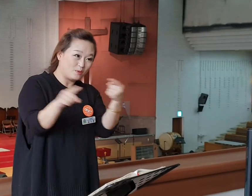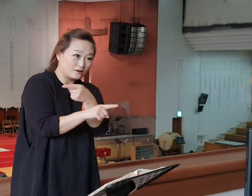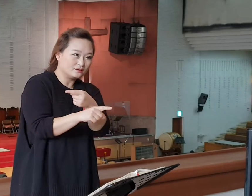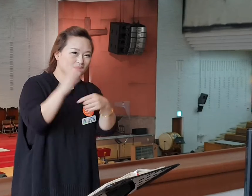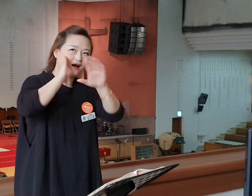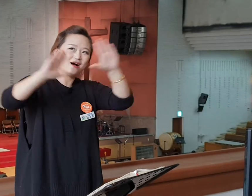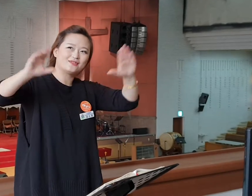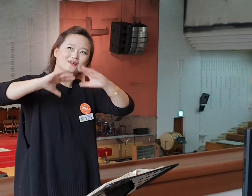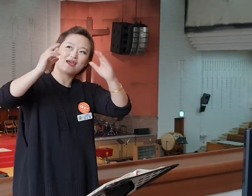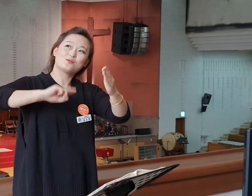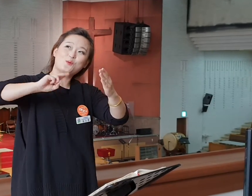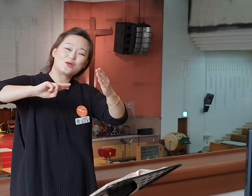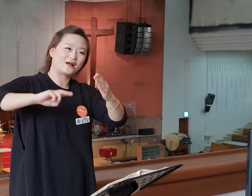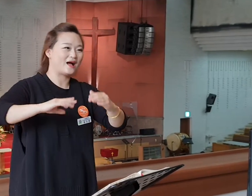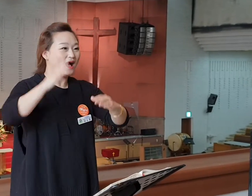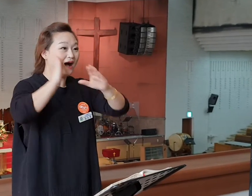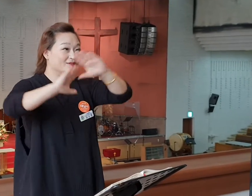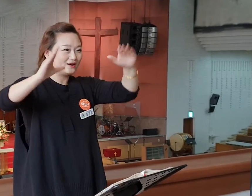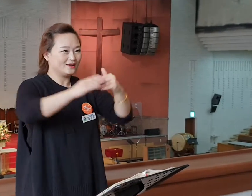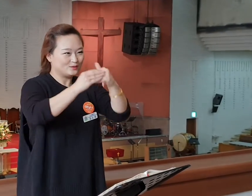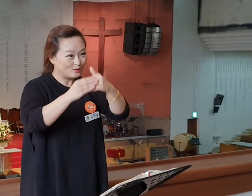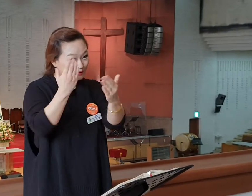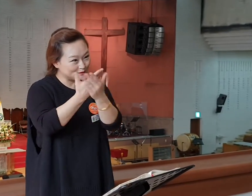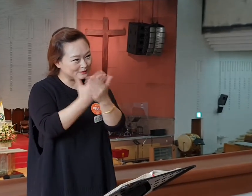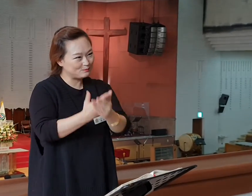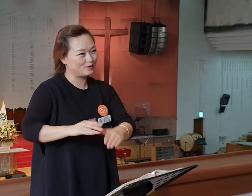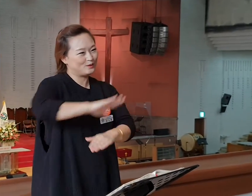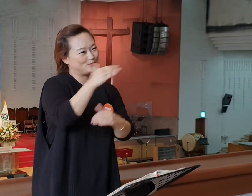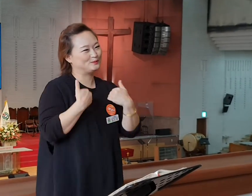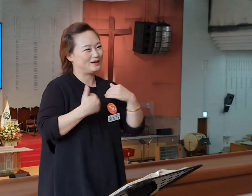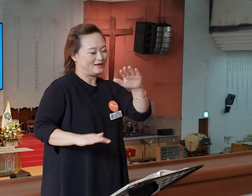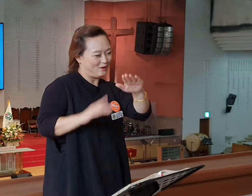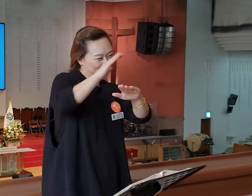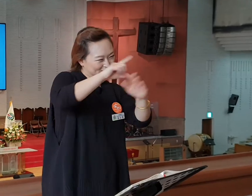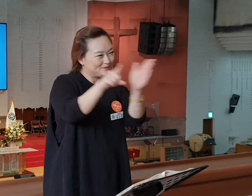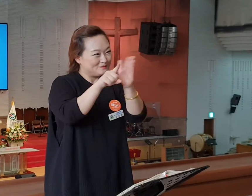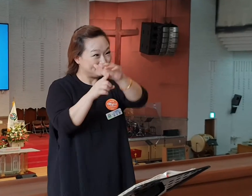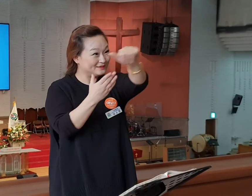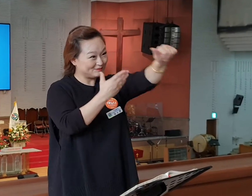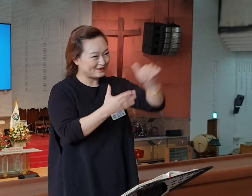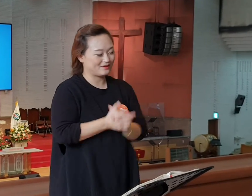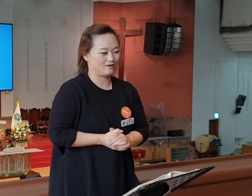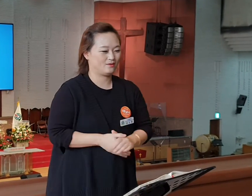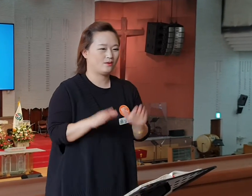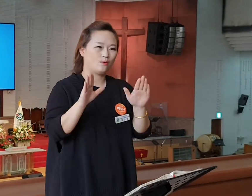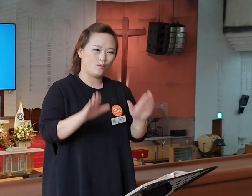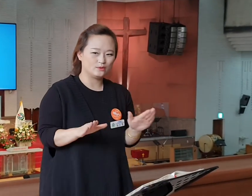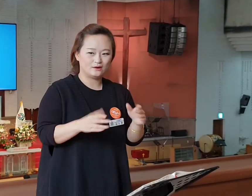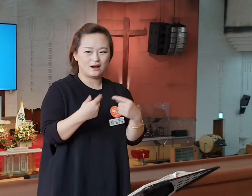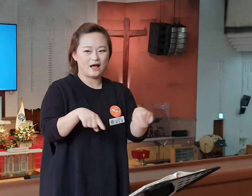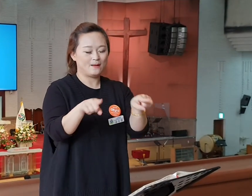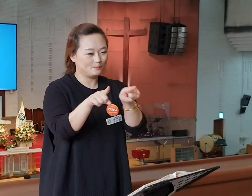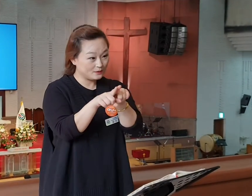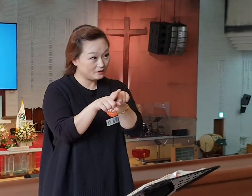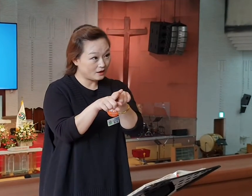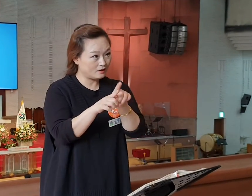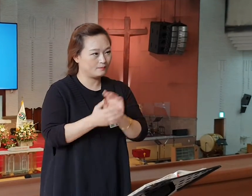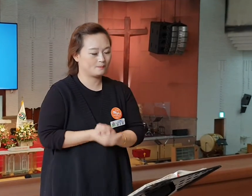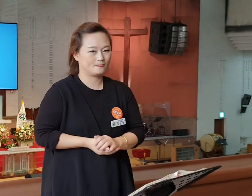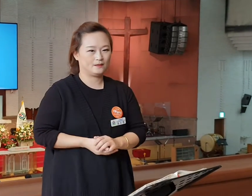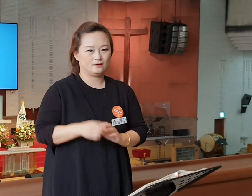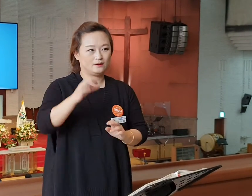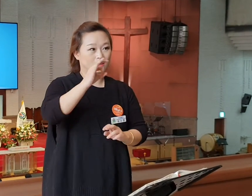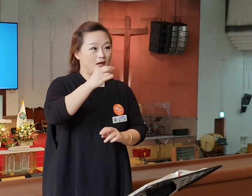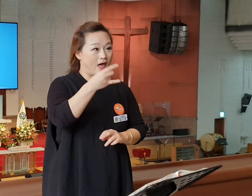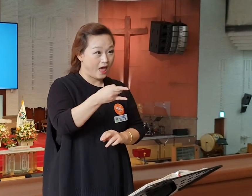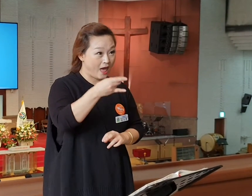노래가 그리고 하늘의 인도하심이 우리가 오늘 넘칠 줄 믿습니다. 오늘 저는 여러분들과 함께 에베소